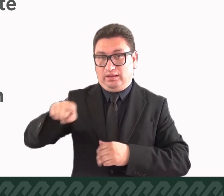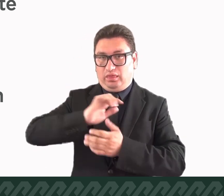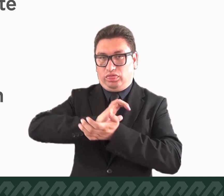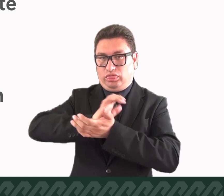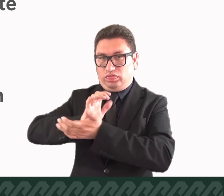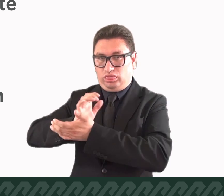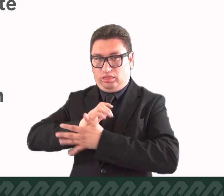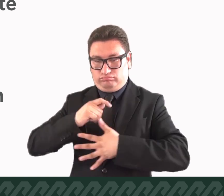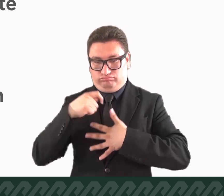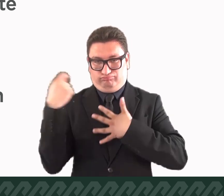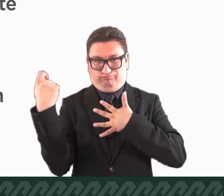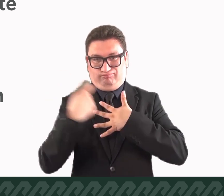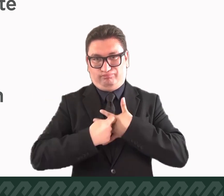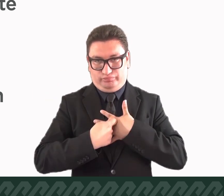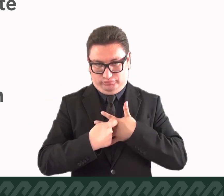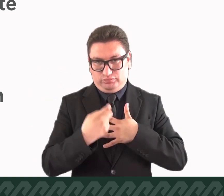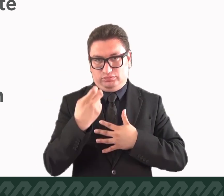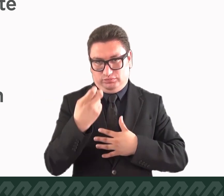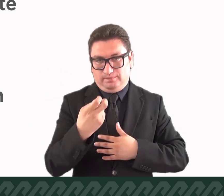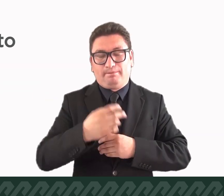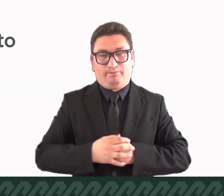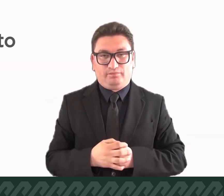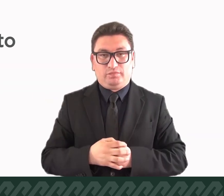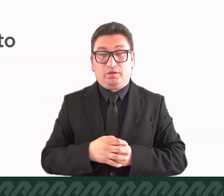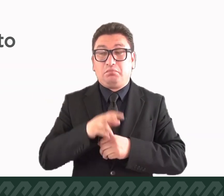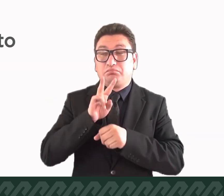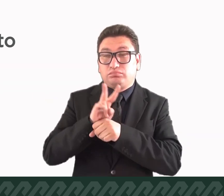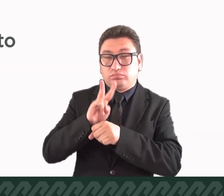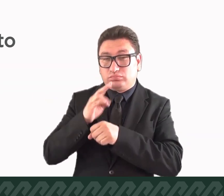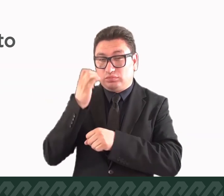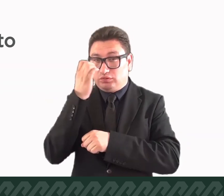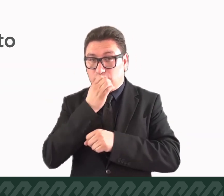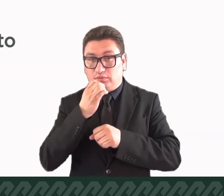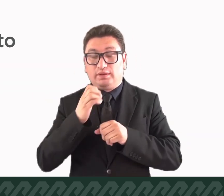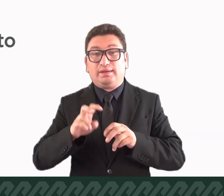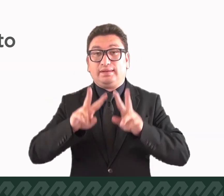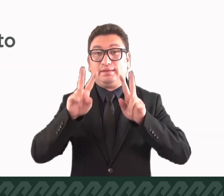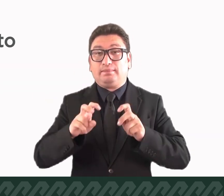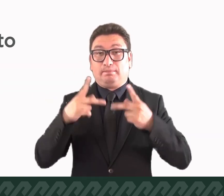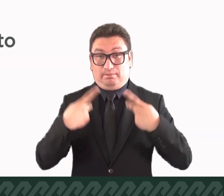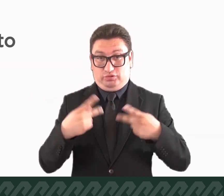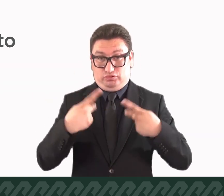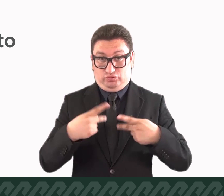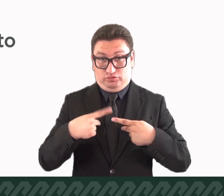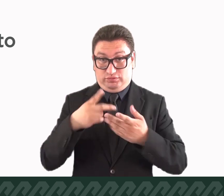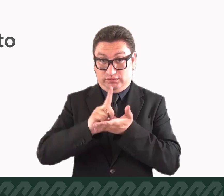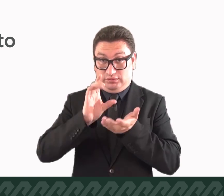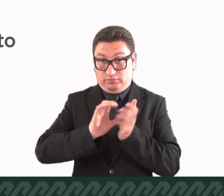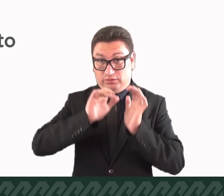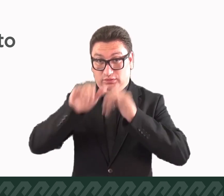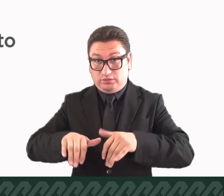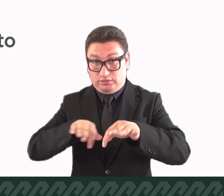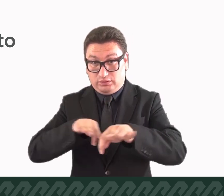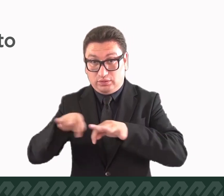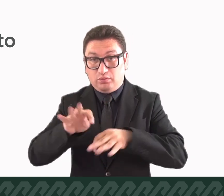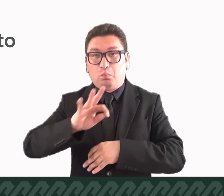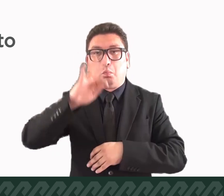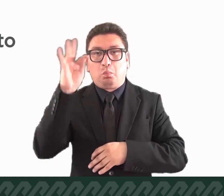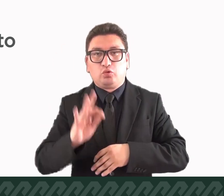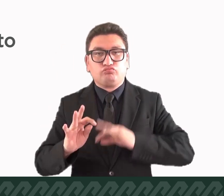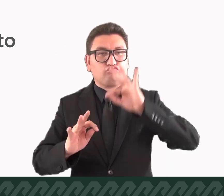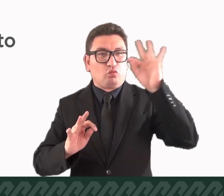interseccional. Monitorear el cumplimiento de la cuota laboral para personas con